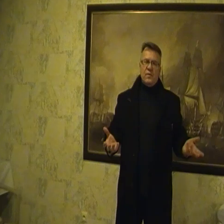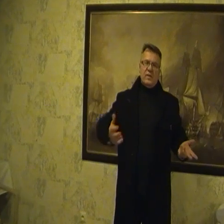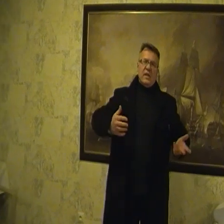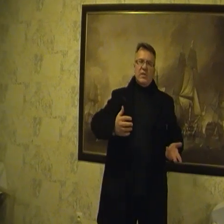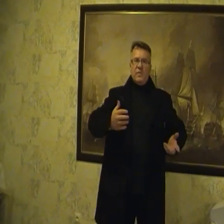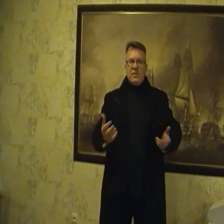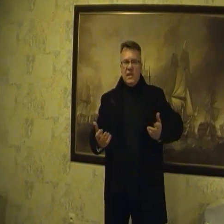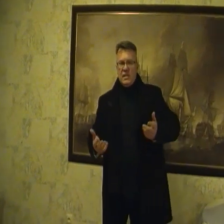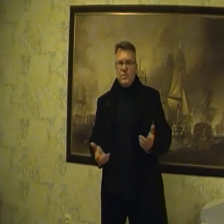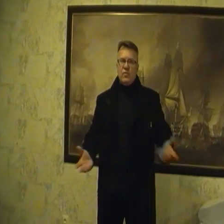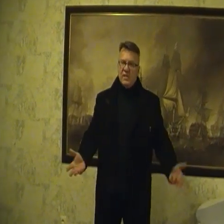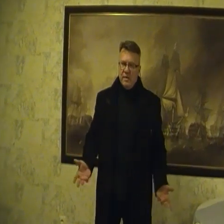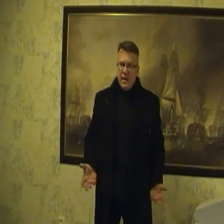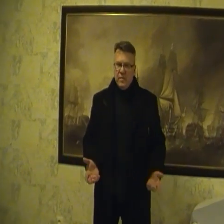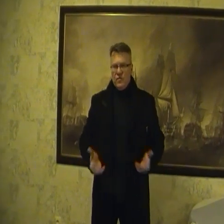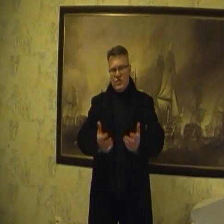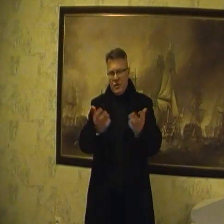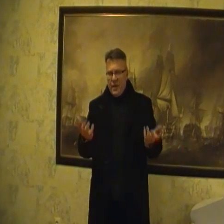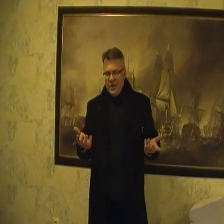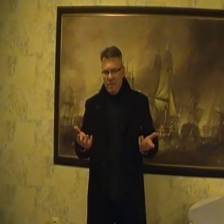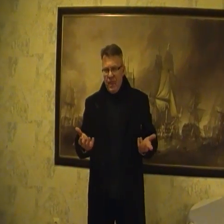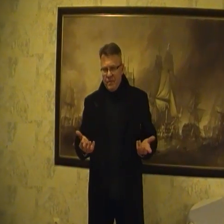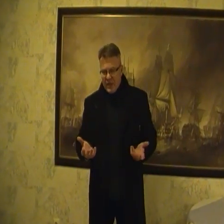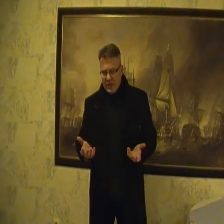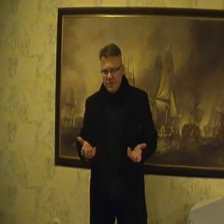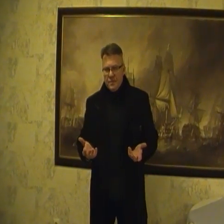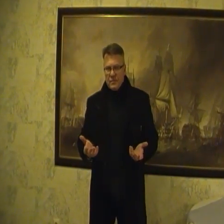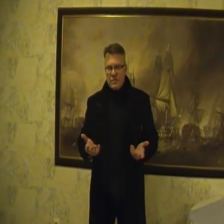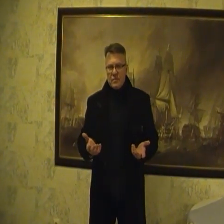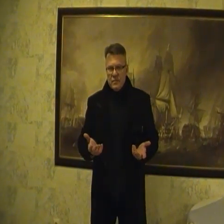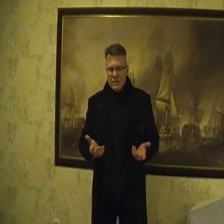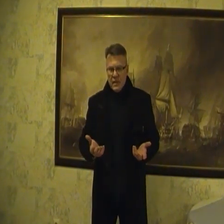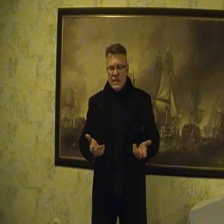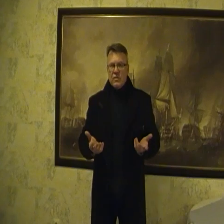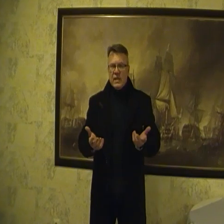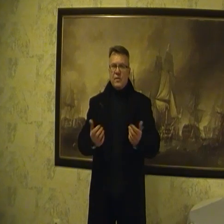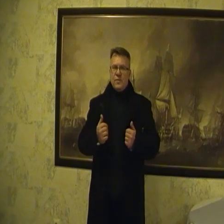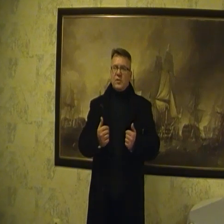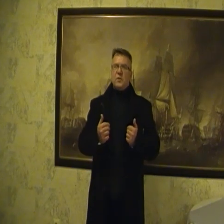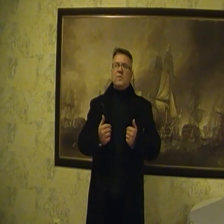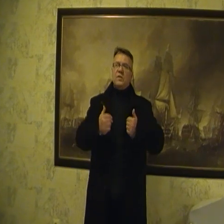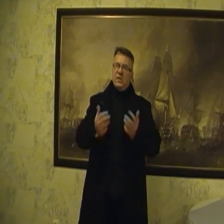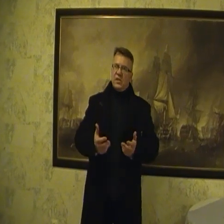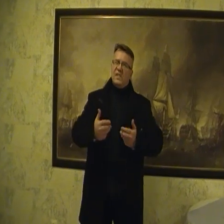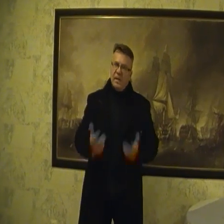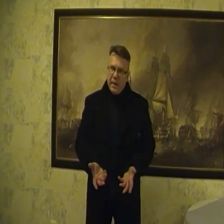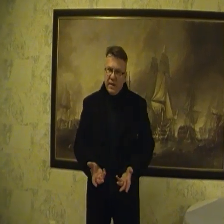mówią, no jakaś niemoc nędzać, my tu nic nie mamy. My to wszystko mamy, tylko jest to tak zrobione, żebyśmy wiedzieli, że nic nie mamy,